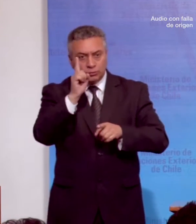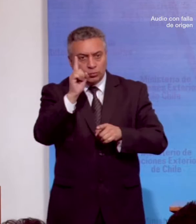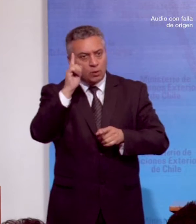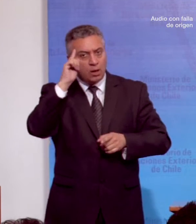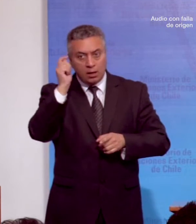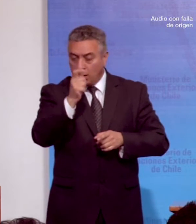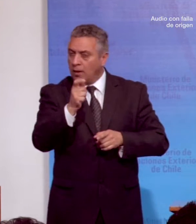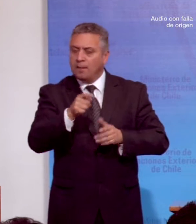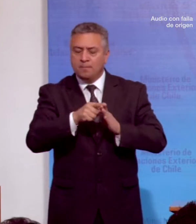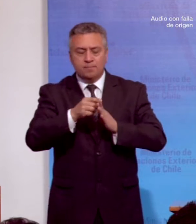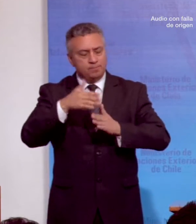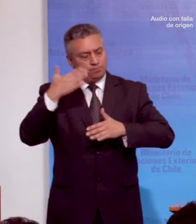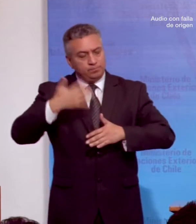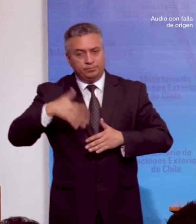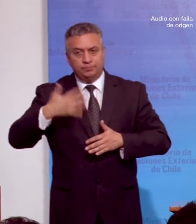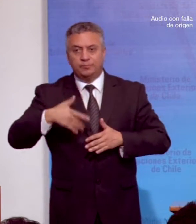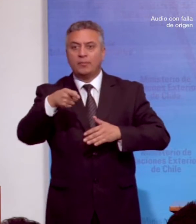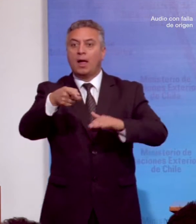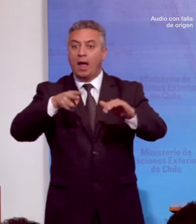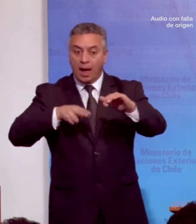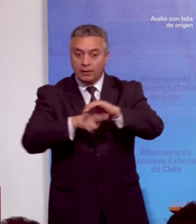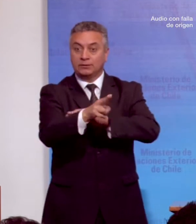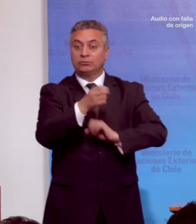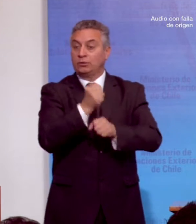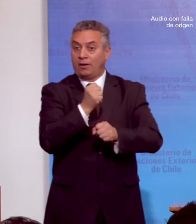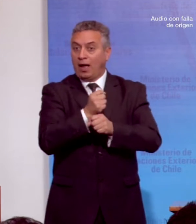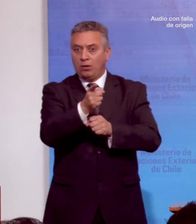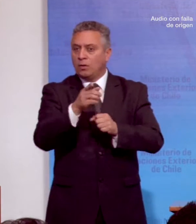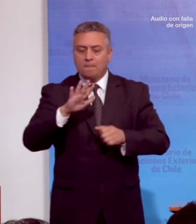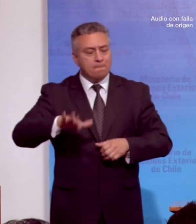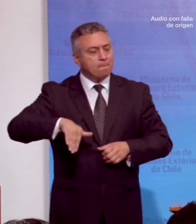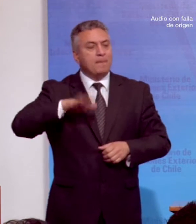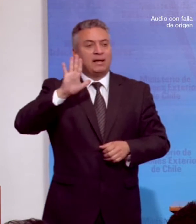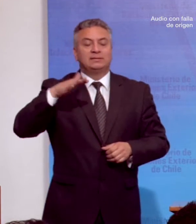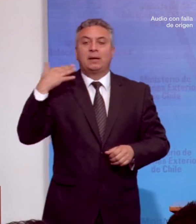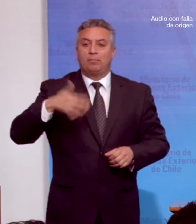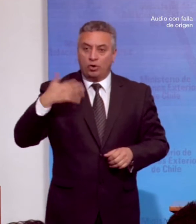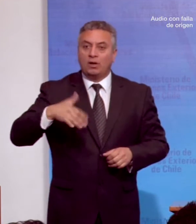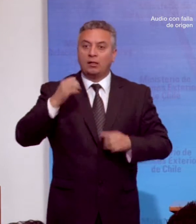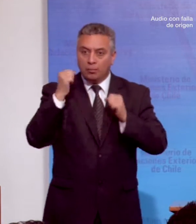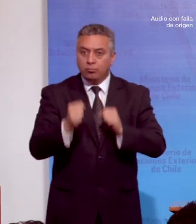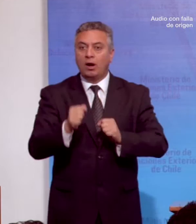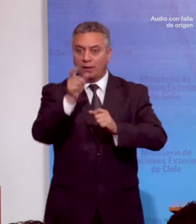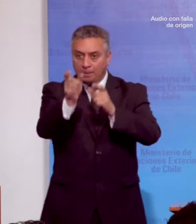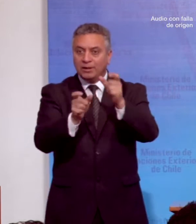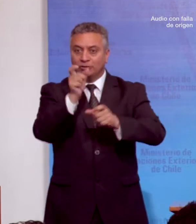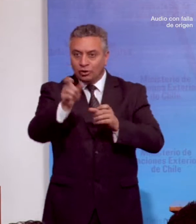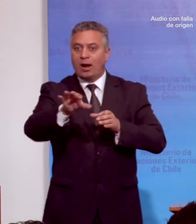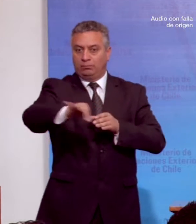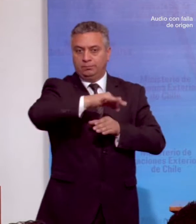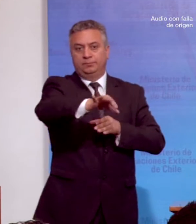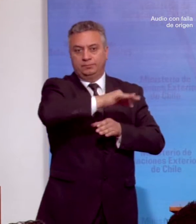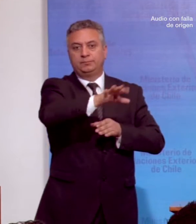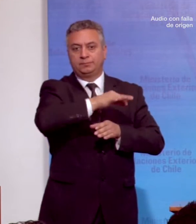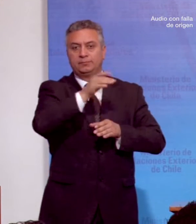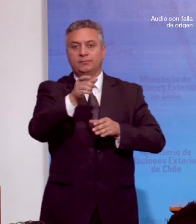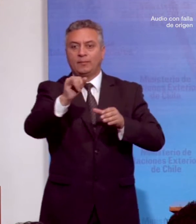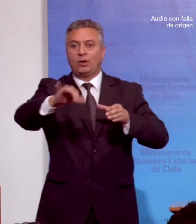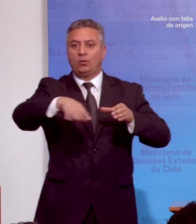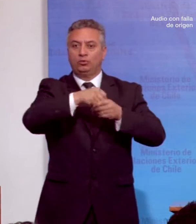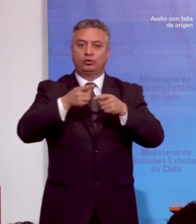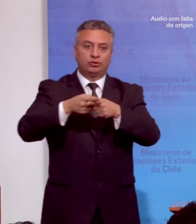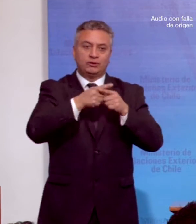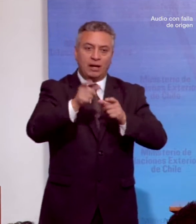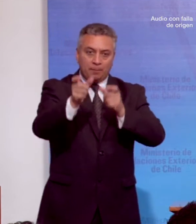el acceso al empleo es una de las condiciones más importantes para asegurar la inclusión social de las personas en situación de discapacidad.